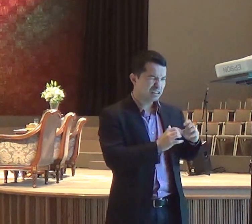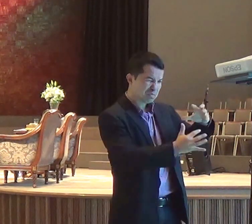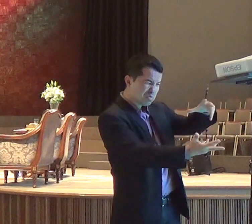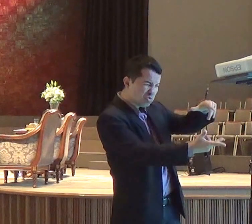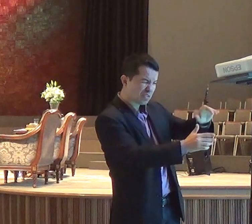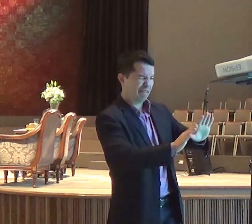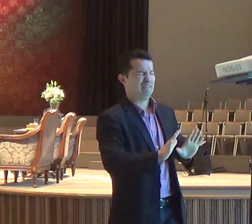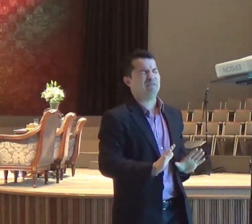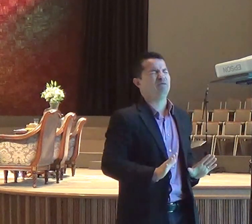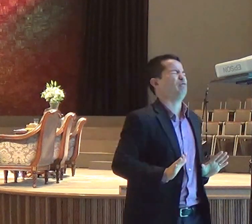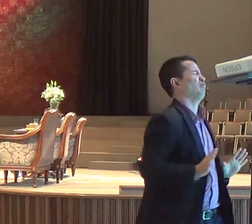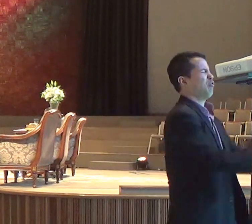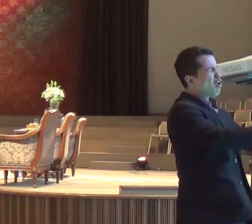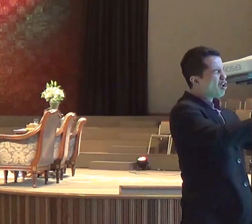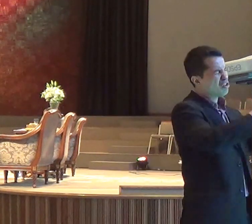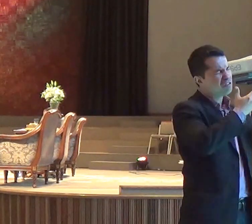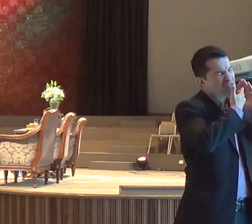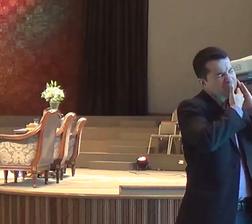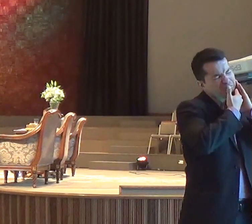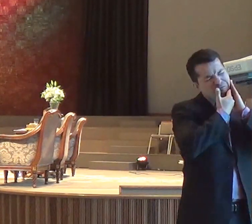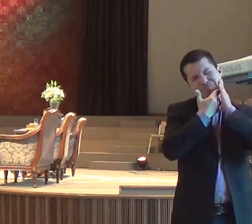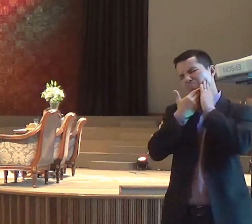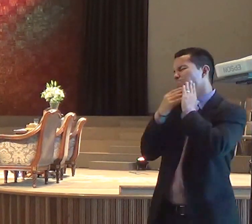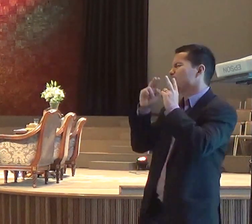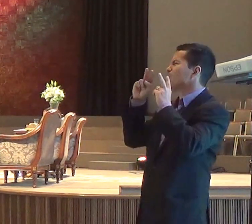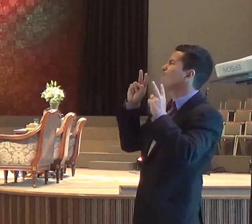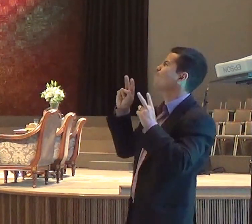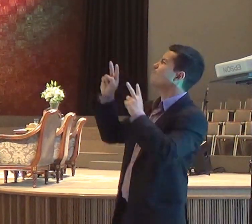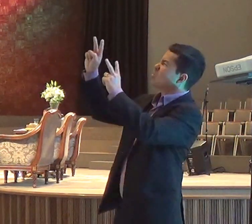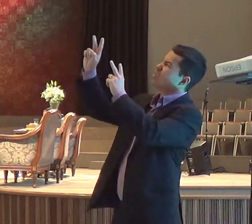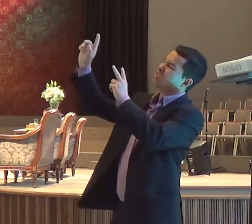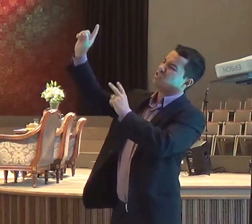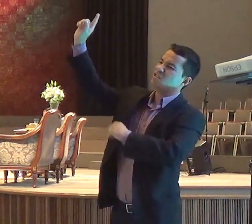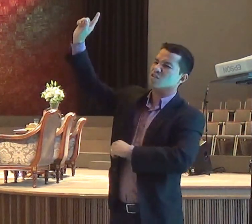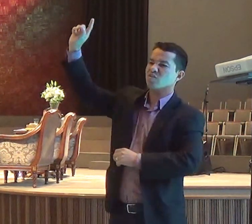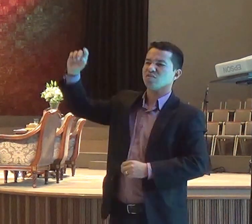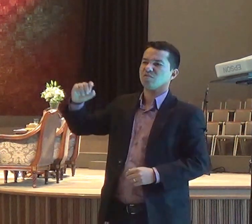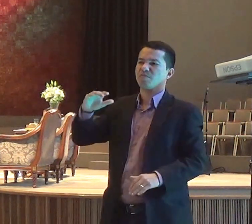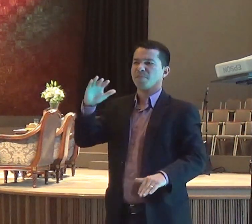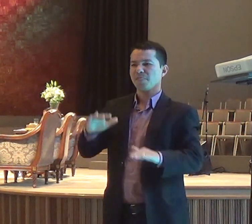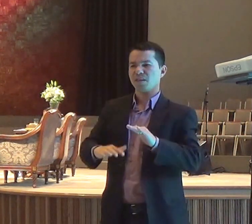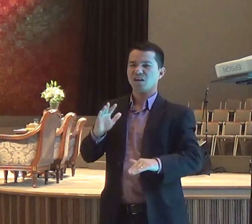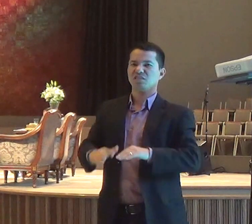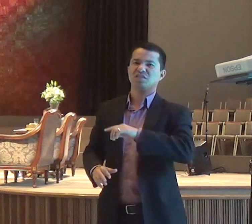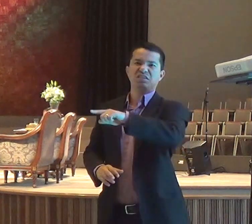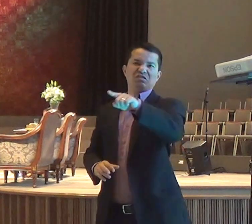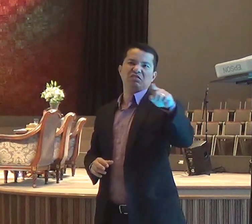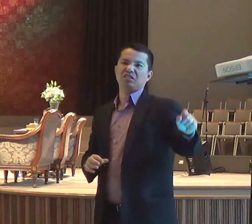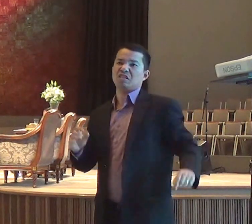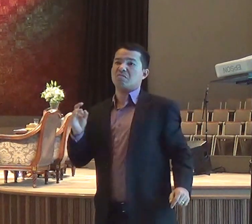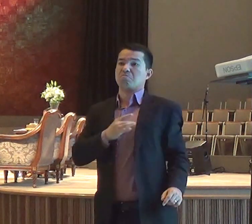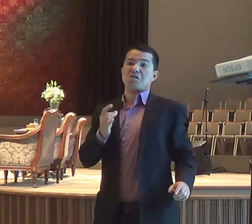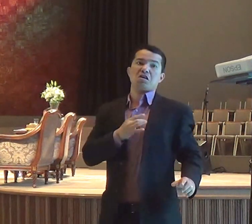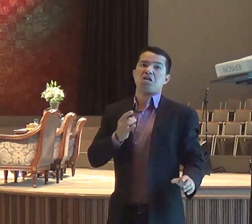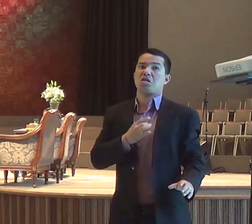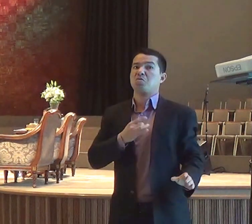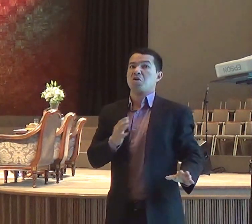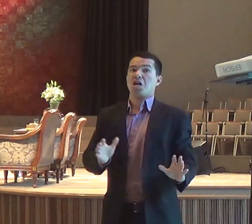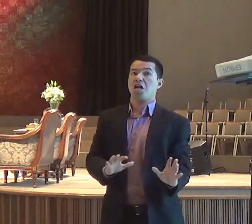a gente tem que vencer, esse medo da crítica, esse medo da oposição, e dizer, tu és o